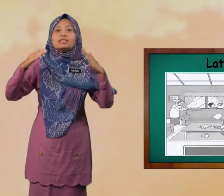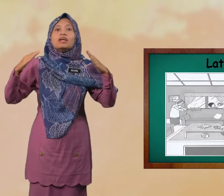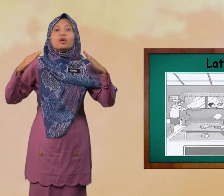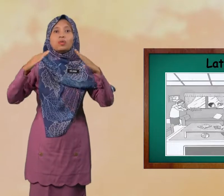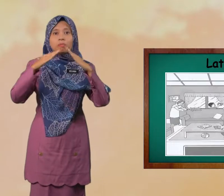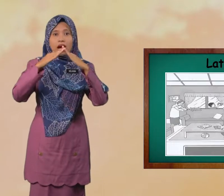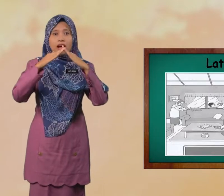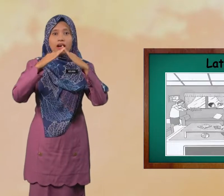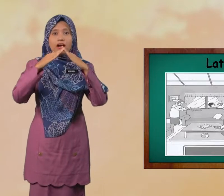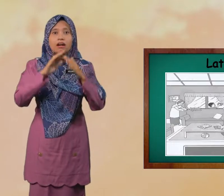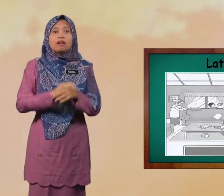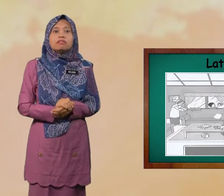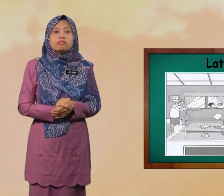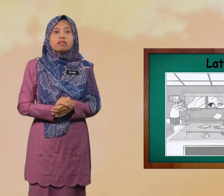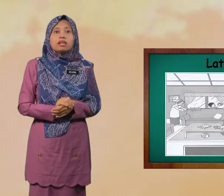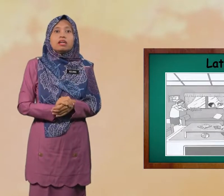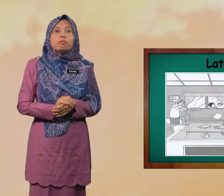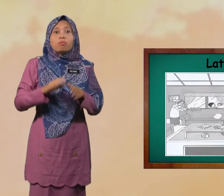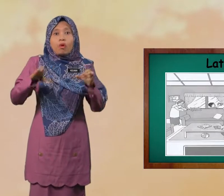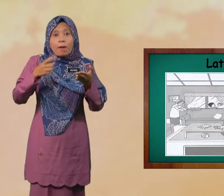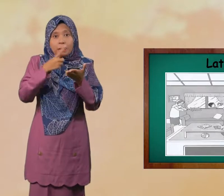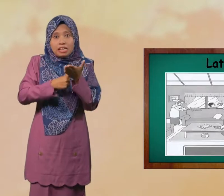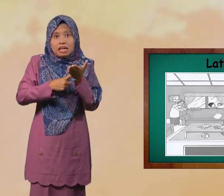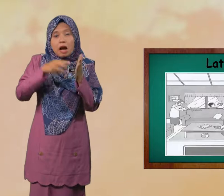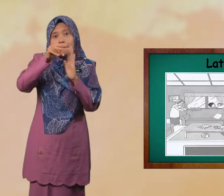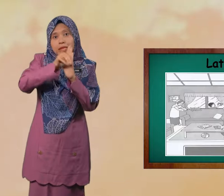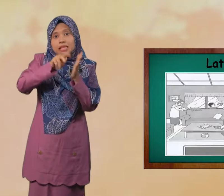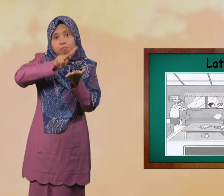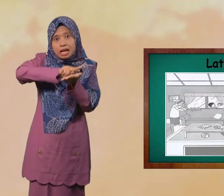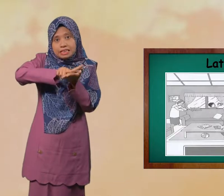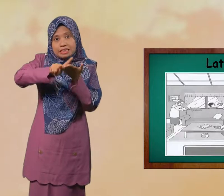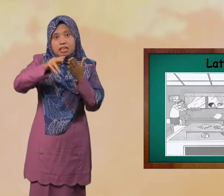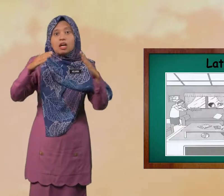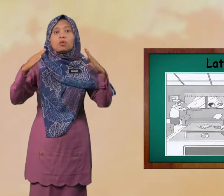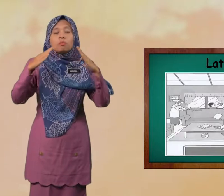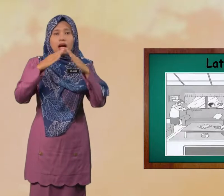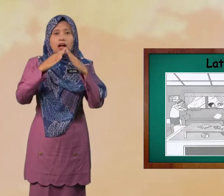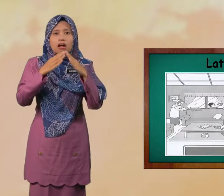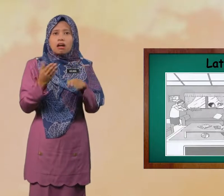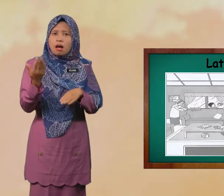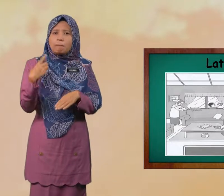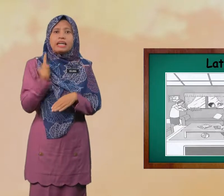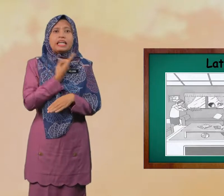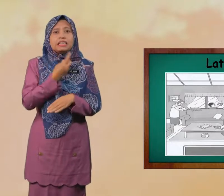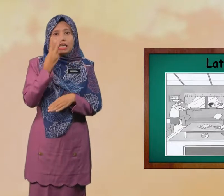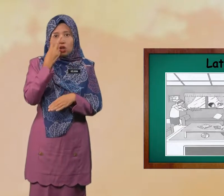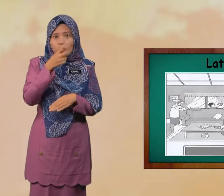Rumah Buat Apa? Mengemas Rumah Mari kita Tengok